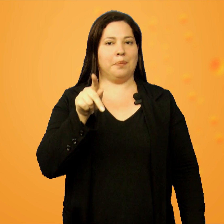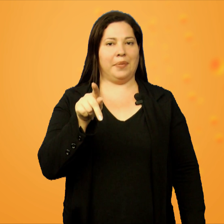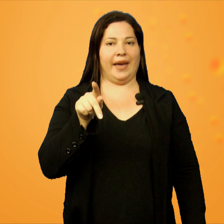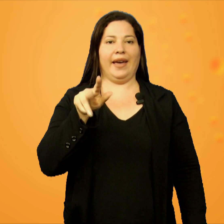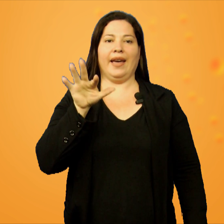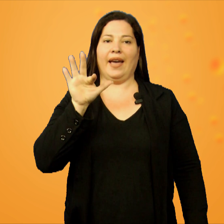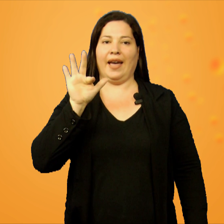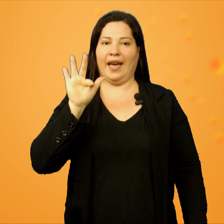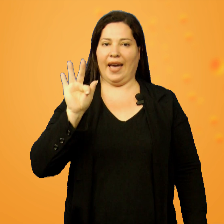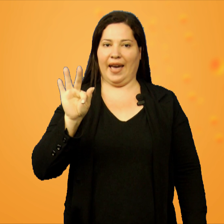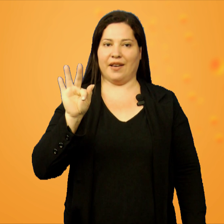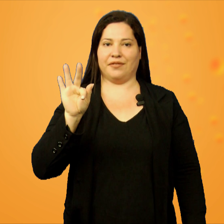P, F.